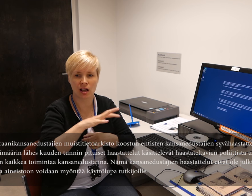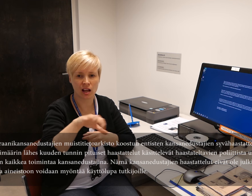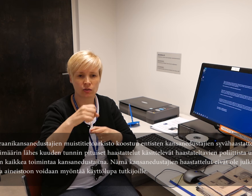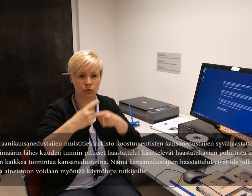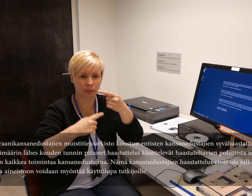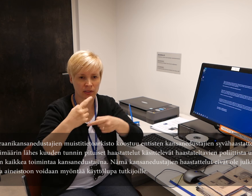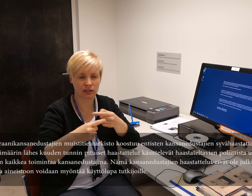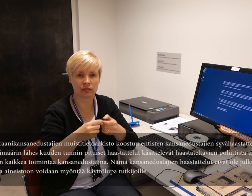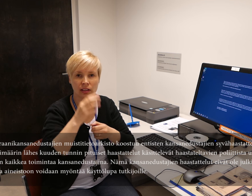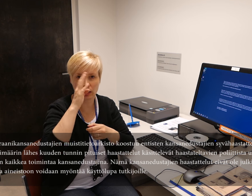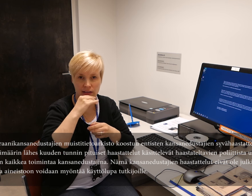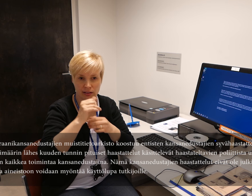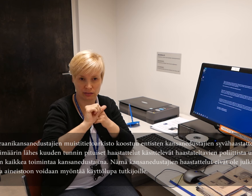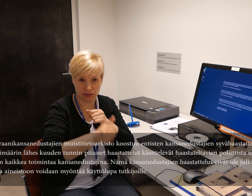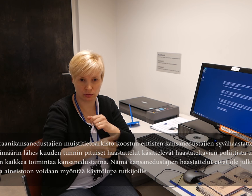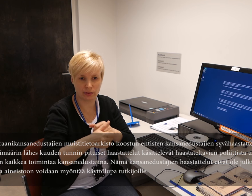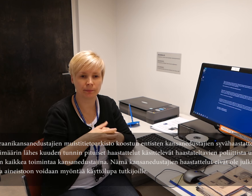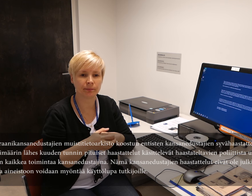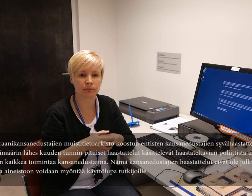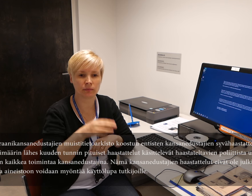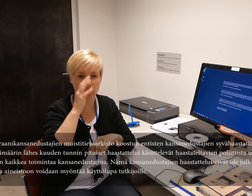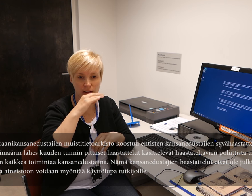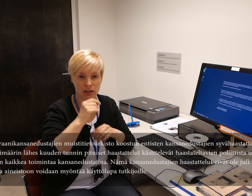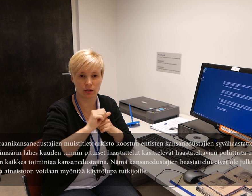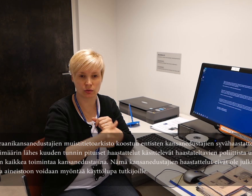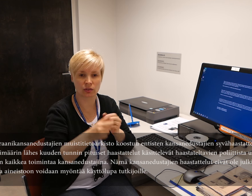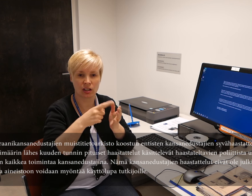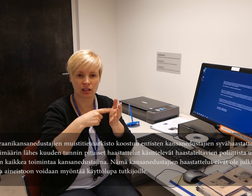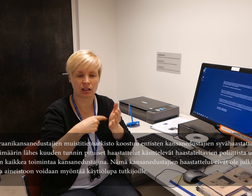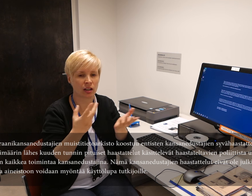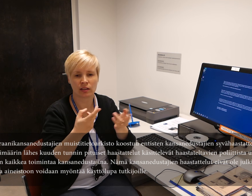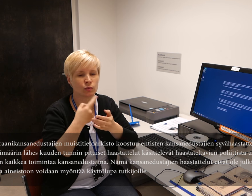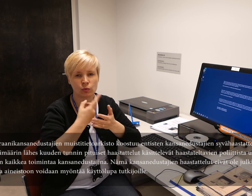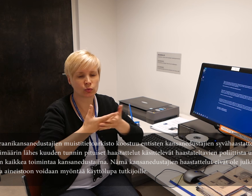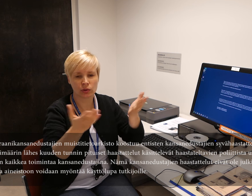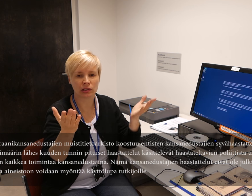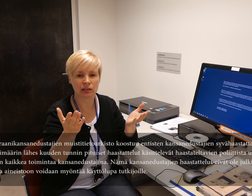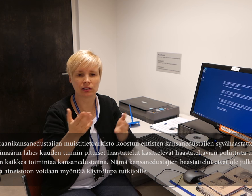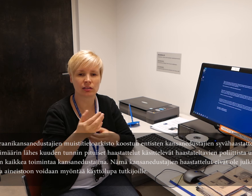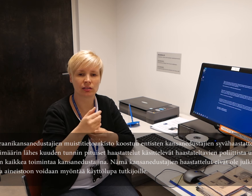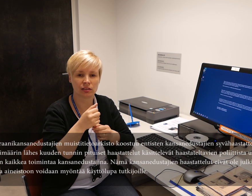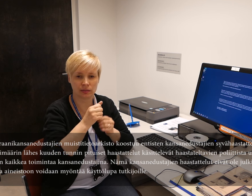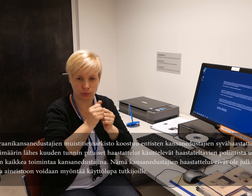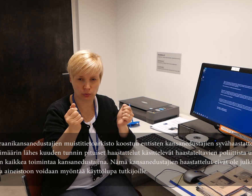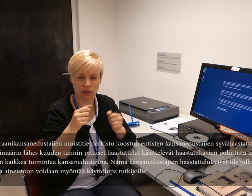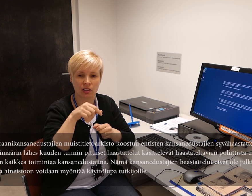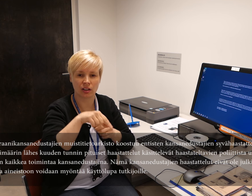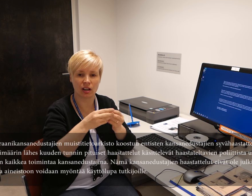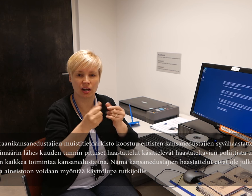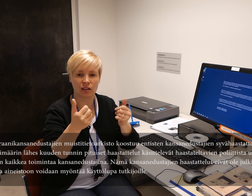ennen kaikkea toimintaa kansanedustajina. Nämä kansanedustajien haastattelut eivät ole julkisia,